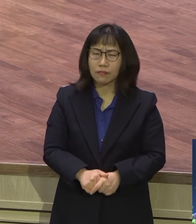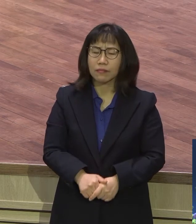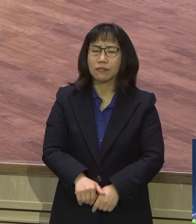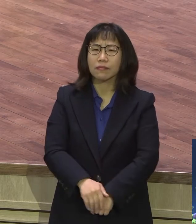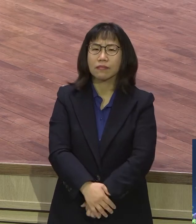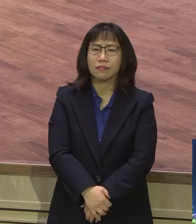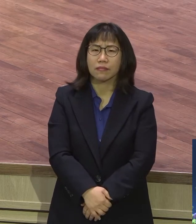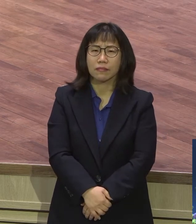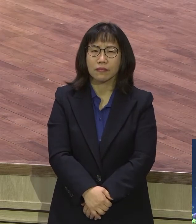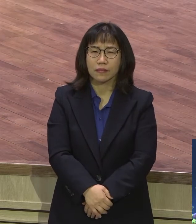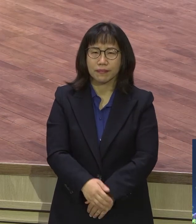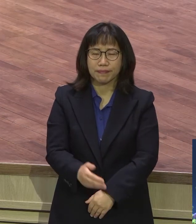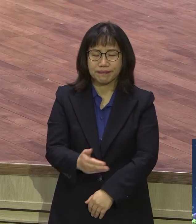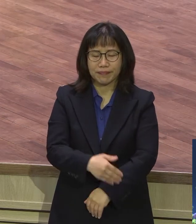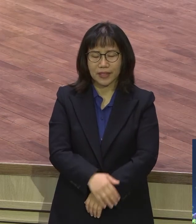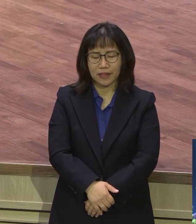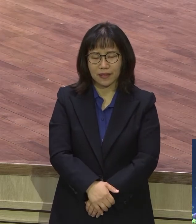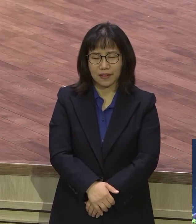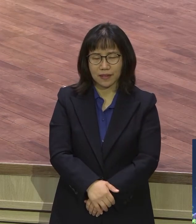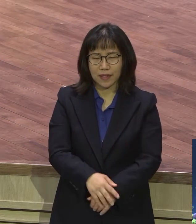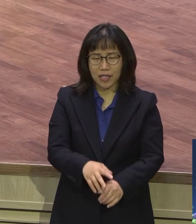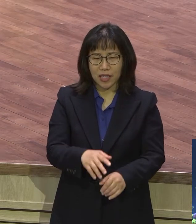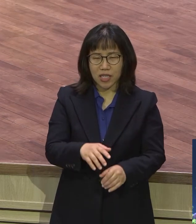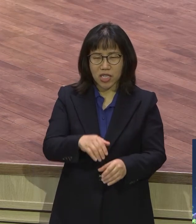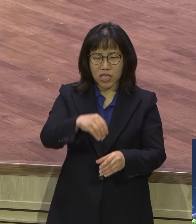괴단자는 사람 저래가 이루고